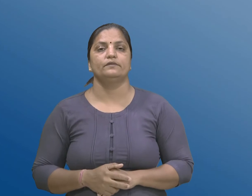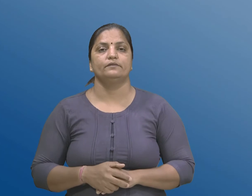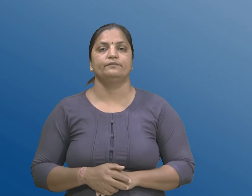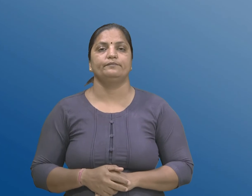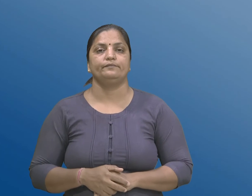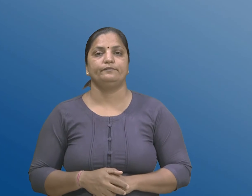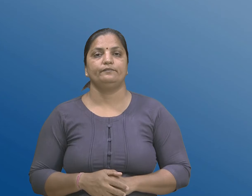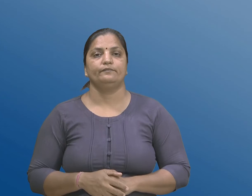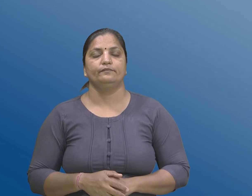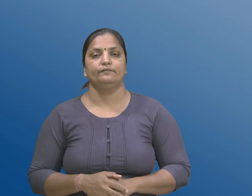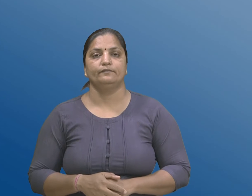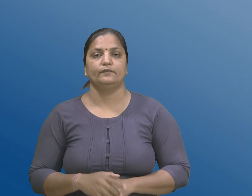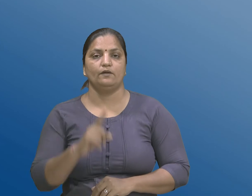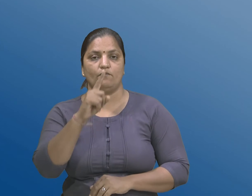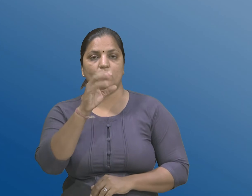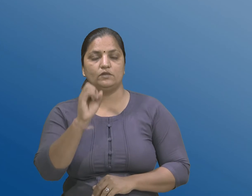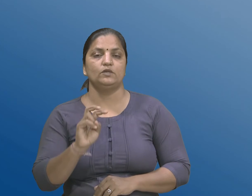101 नू बिजू